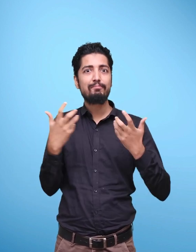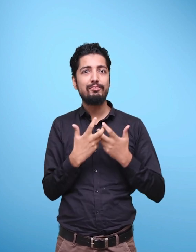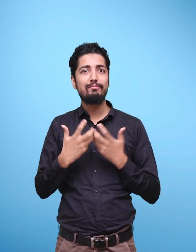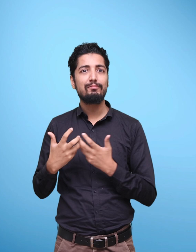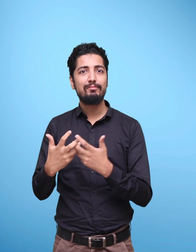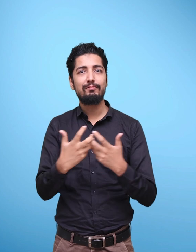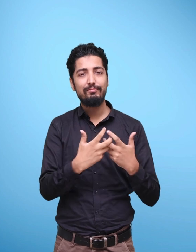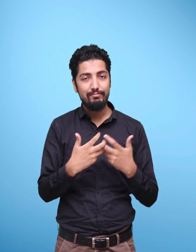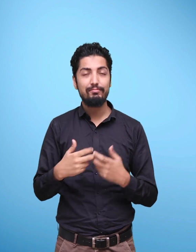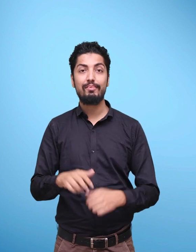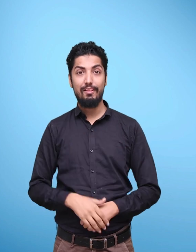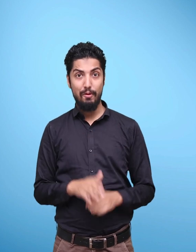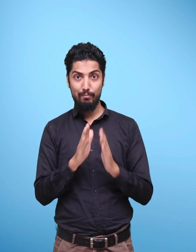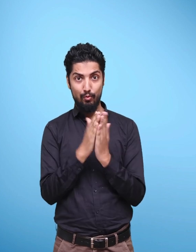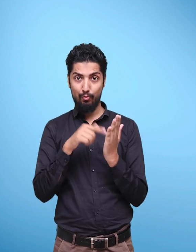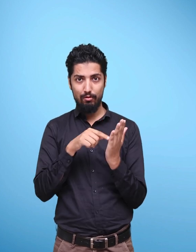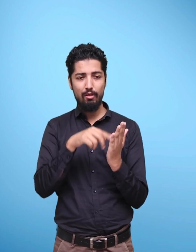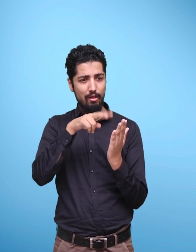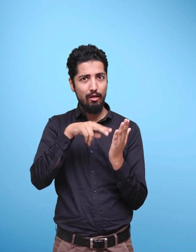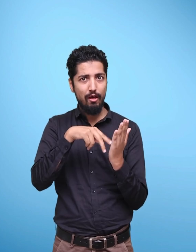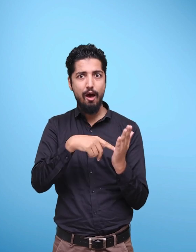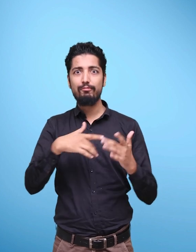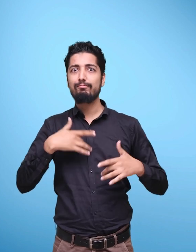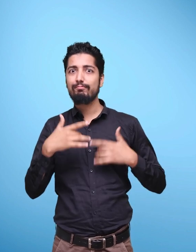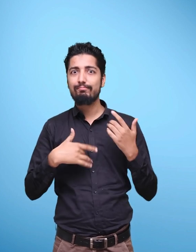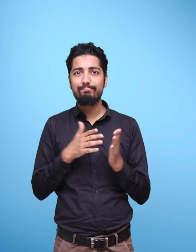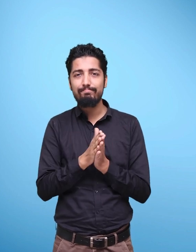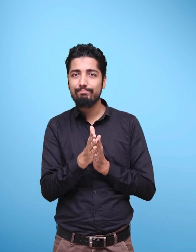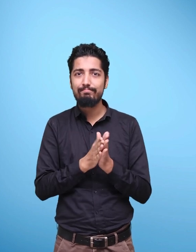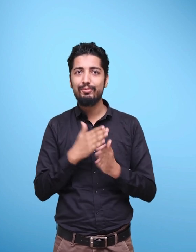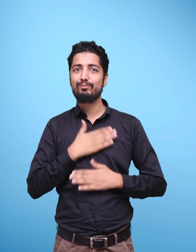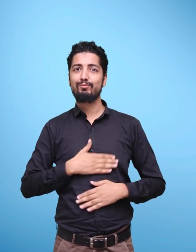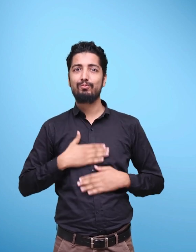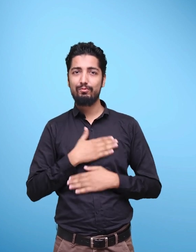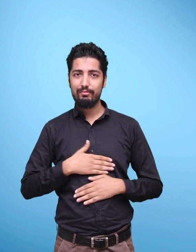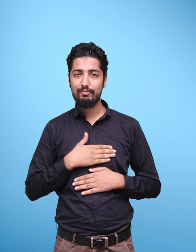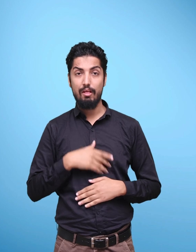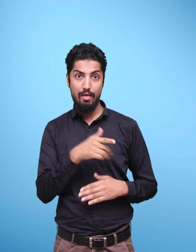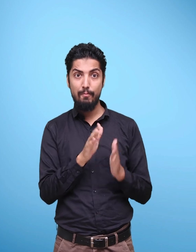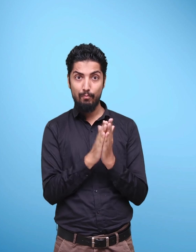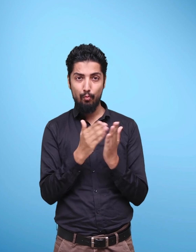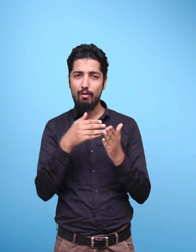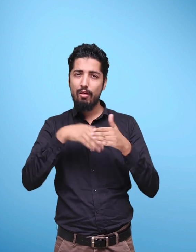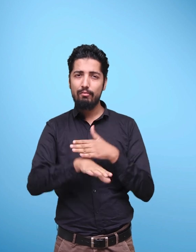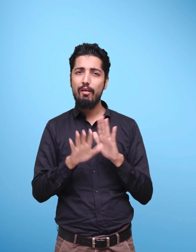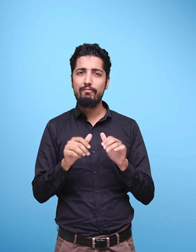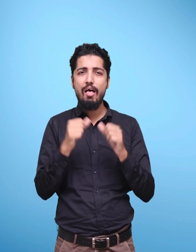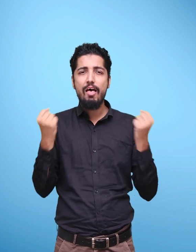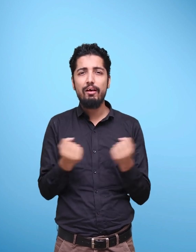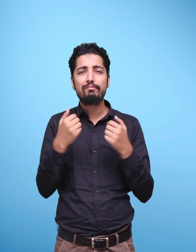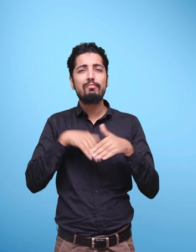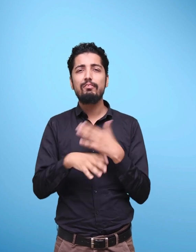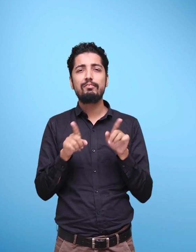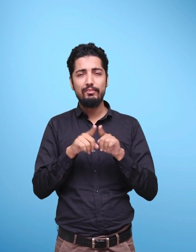engaging and joyful for the child. The book integrates art and crafts to help children appreciate the aesthetic